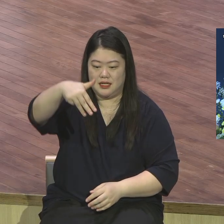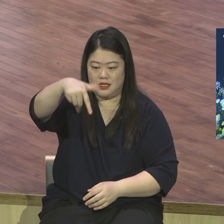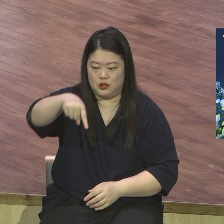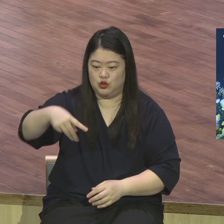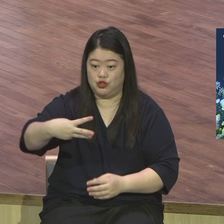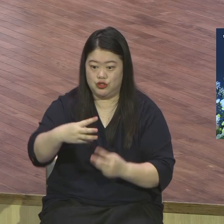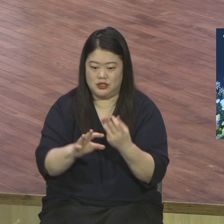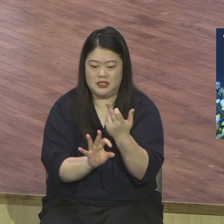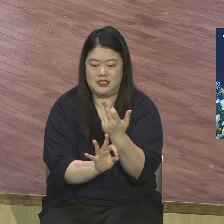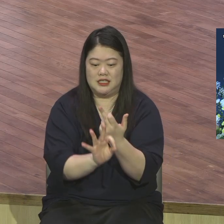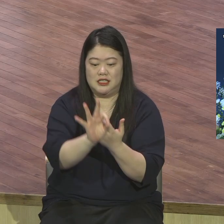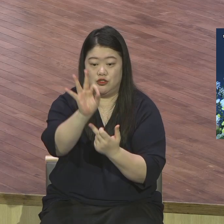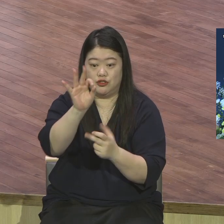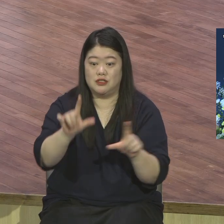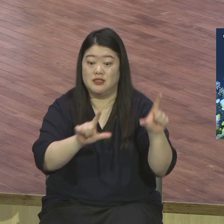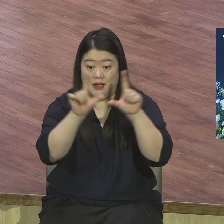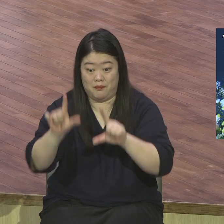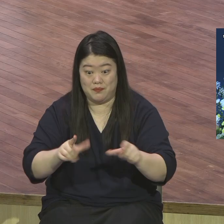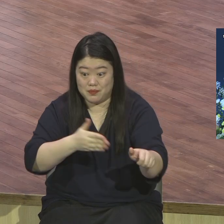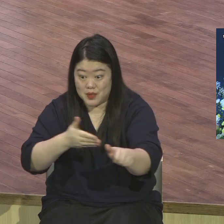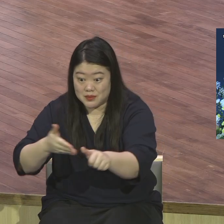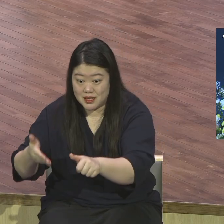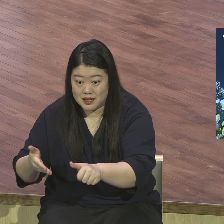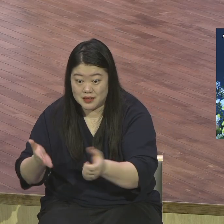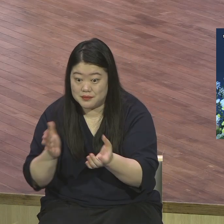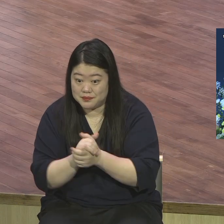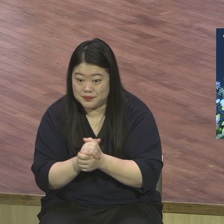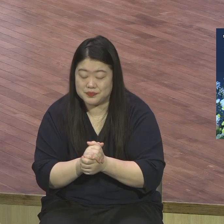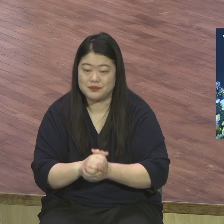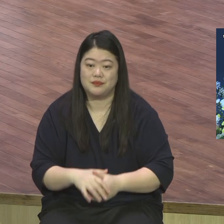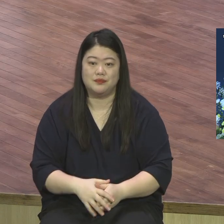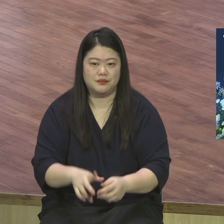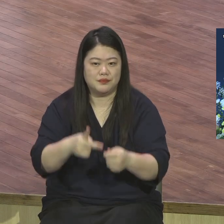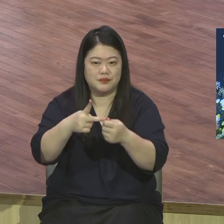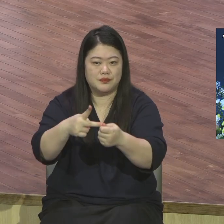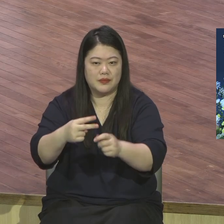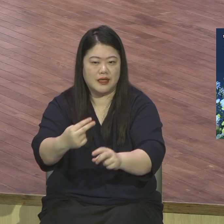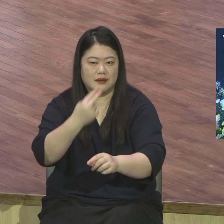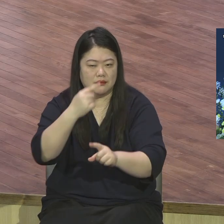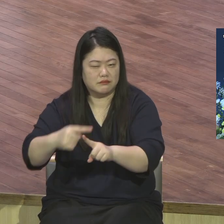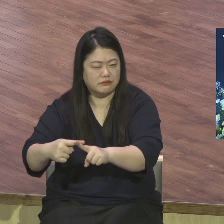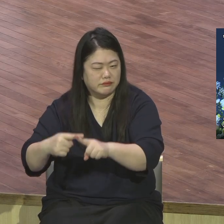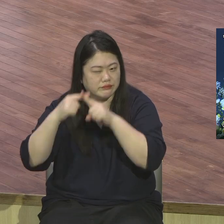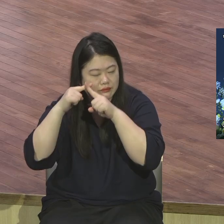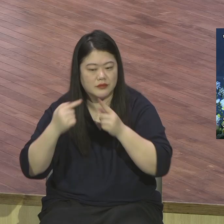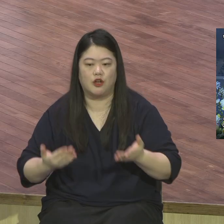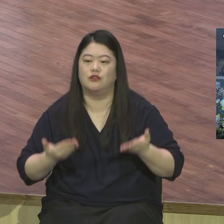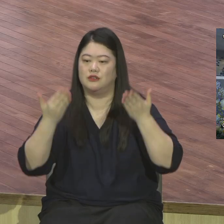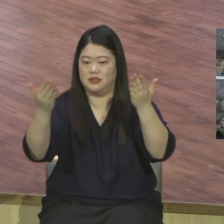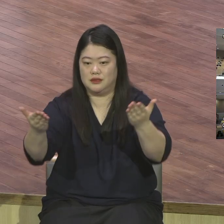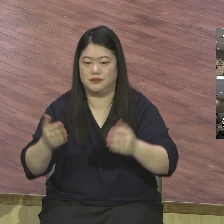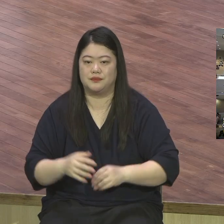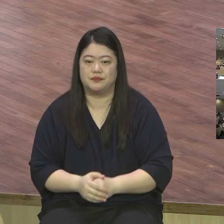두 번째로 생명근 헌신입니다 24절 봅니다 이에